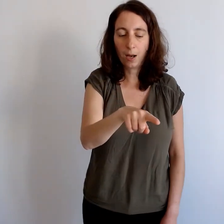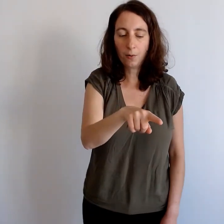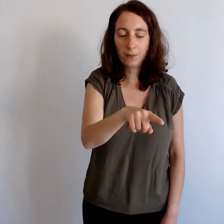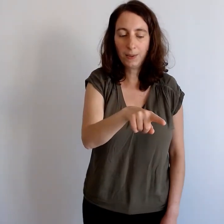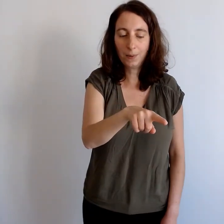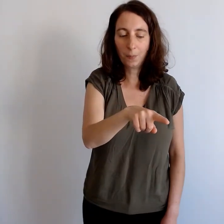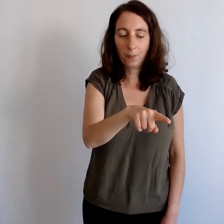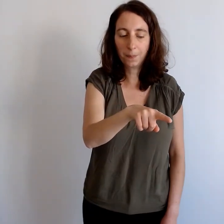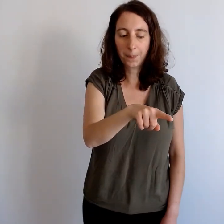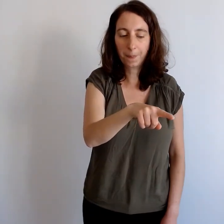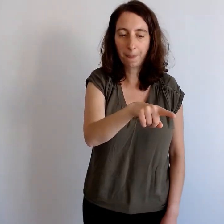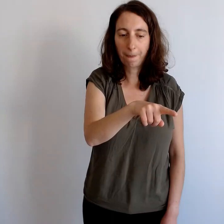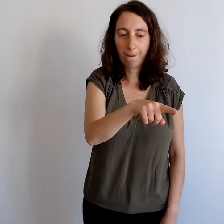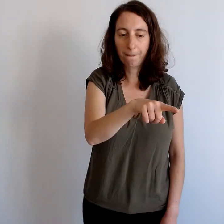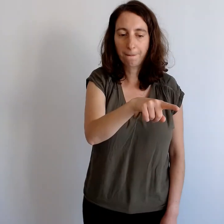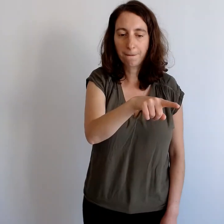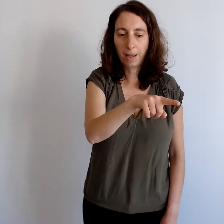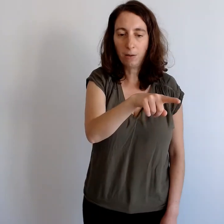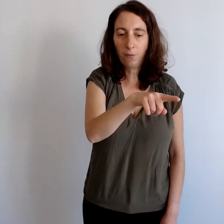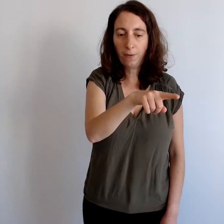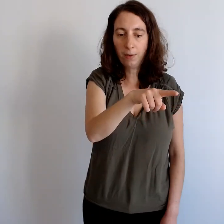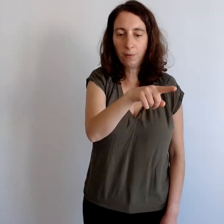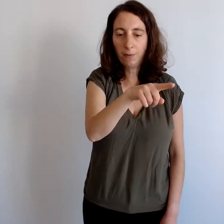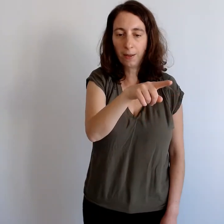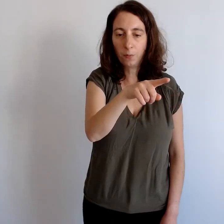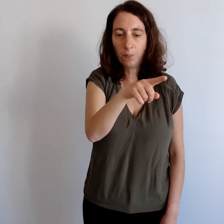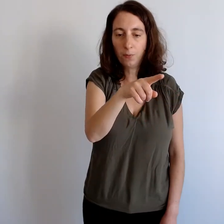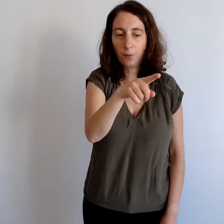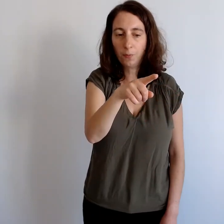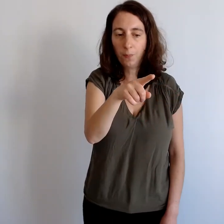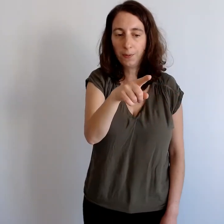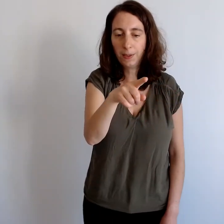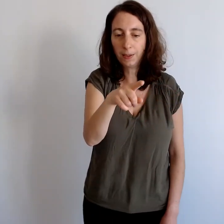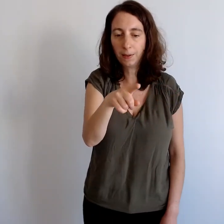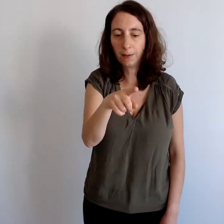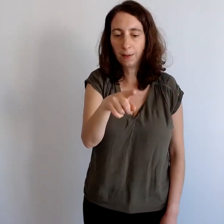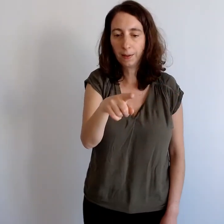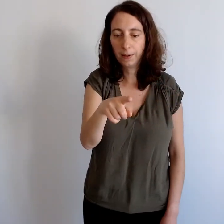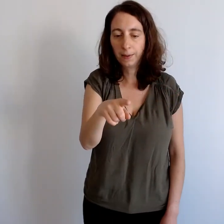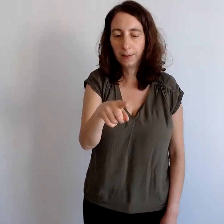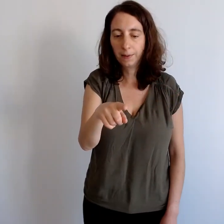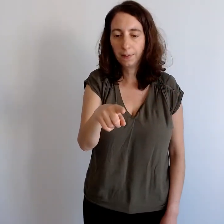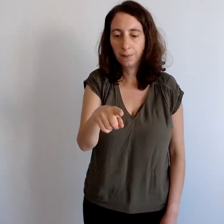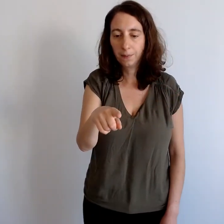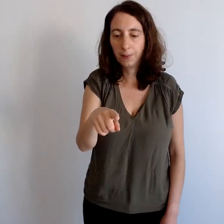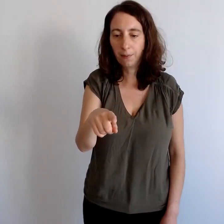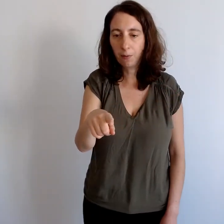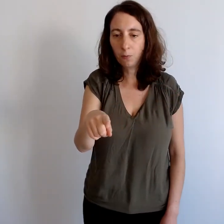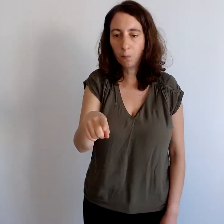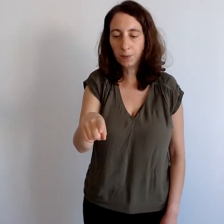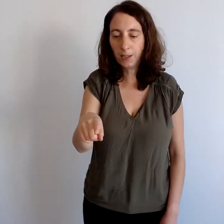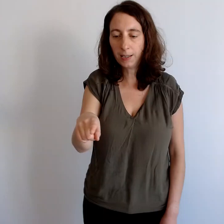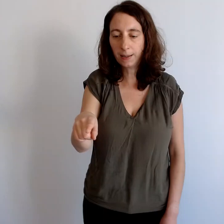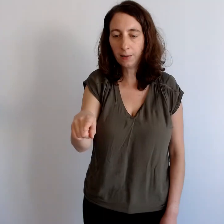Ce ralentissement et le fait de les faire de plus en plus petits, ça va augmenter l'état de